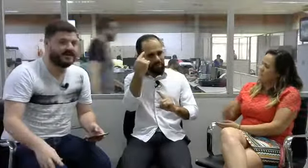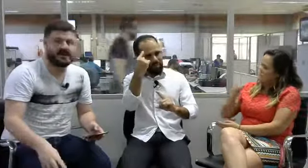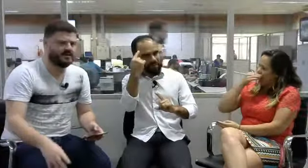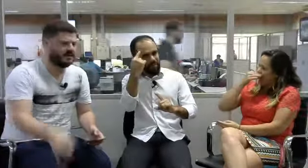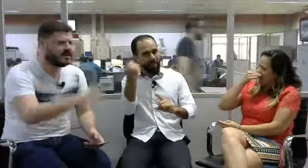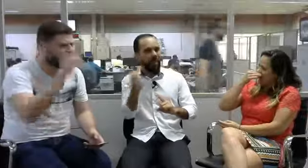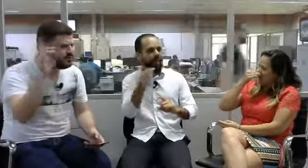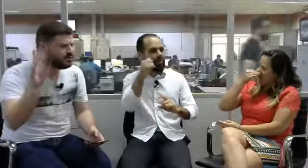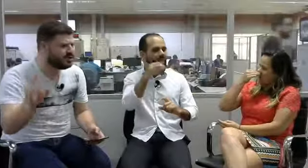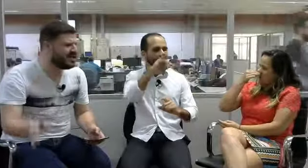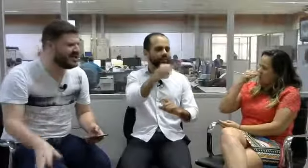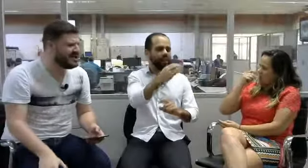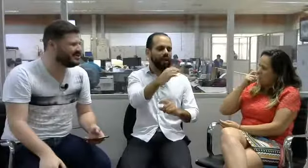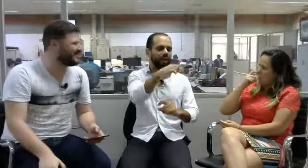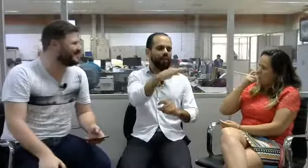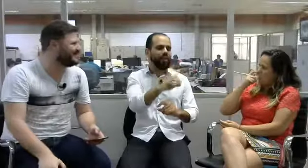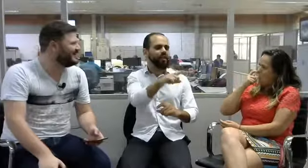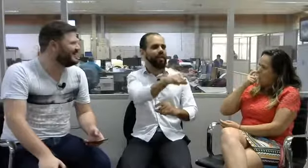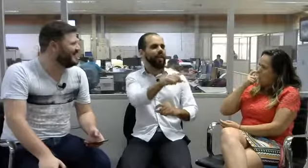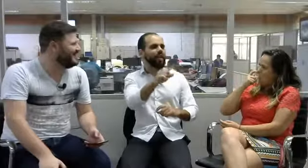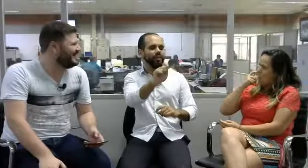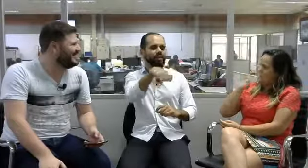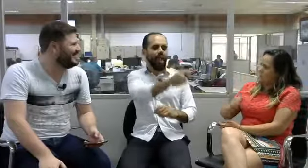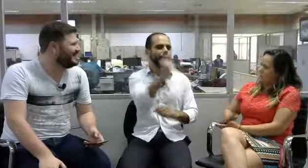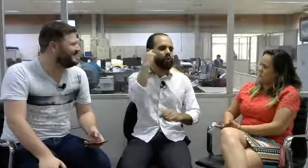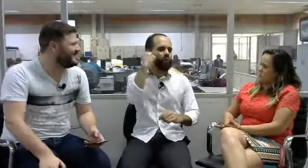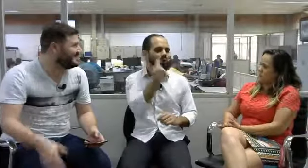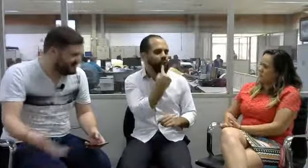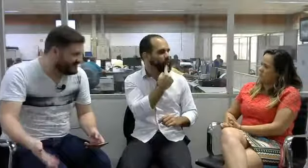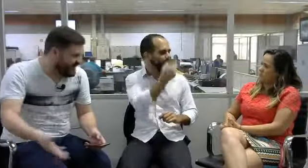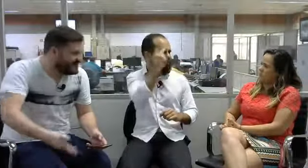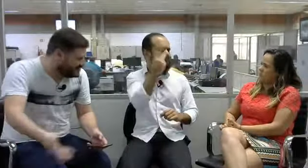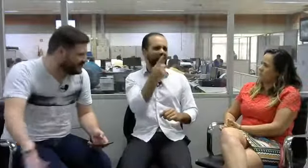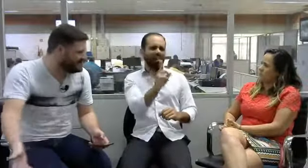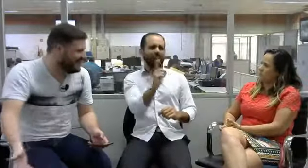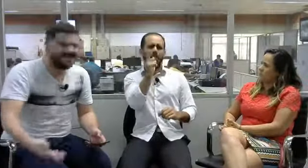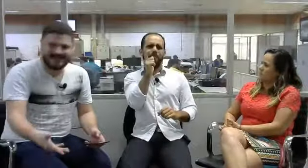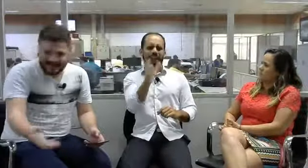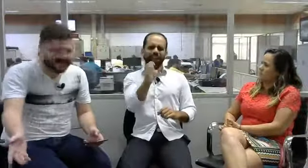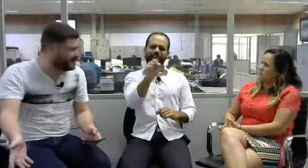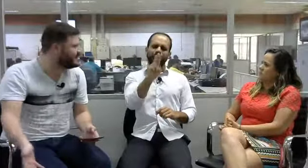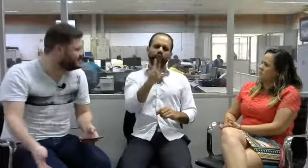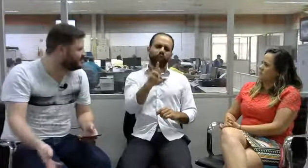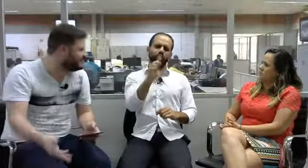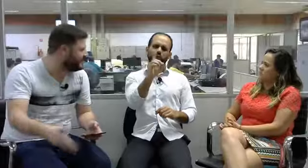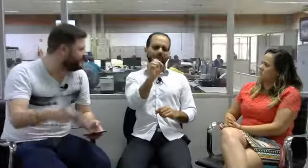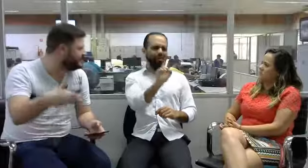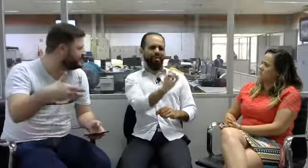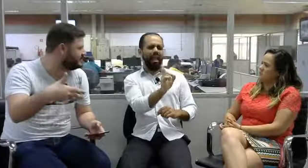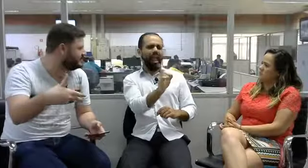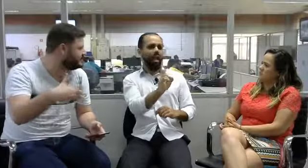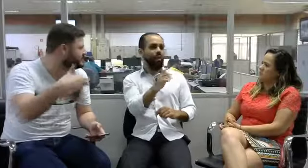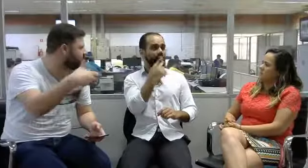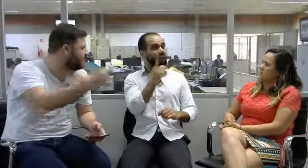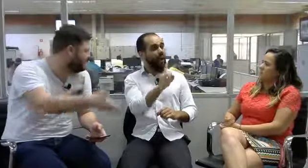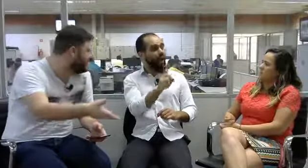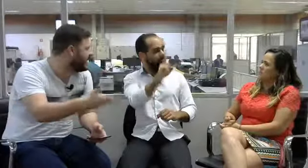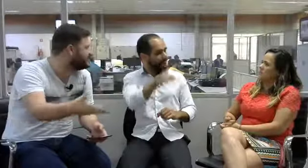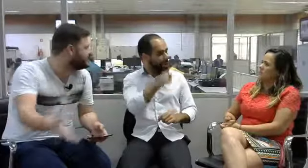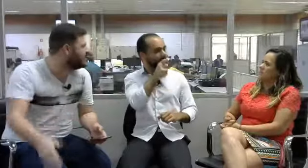assim, não, não diga isso. Mas ela é surda. Essa é a maneira que a gente deve denominar, dizer, né?